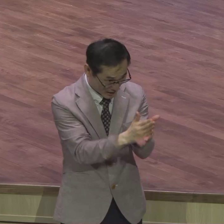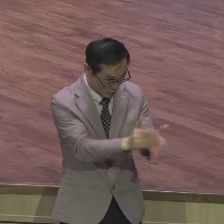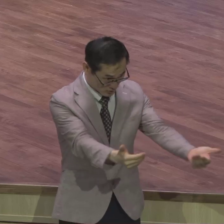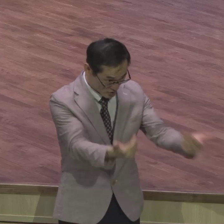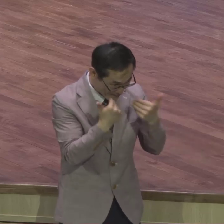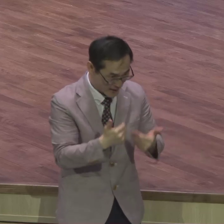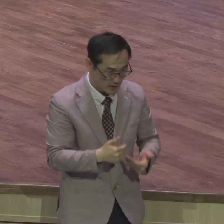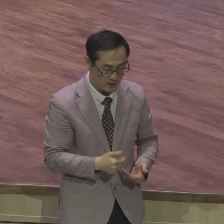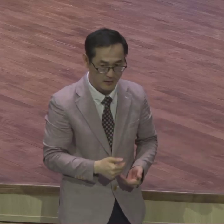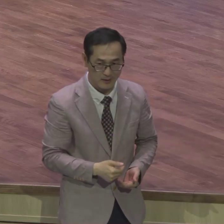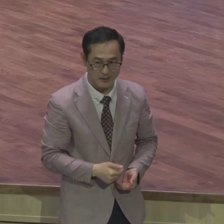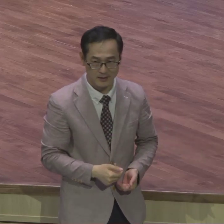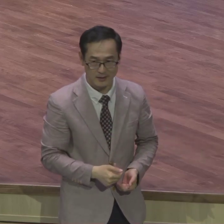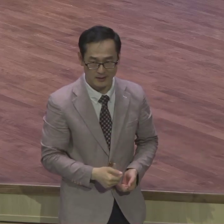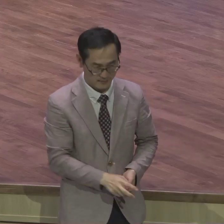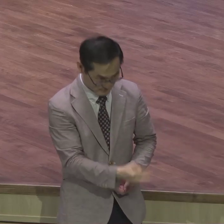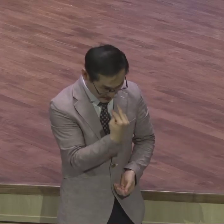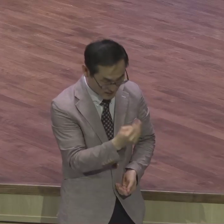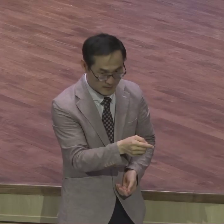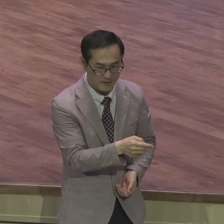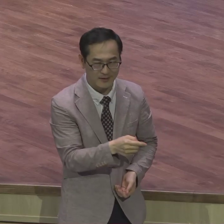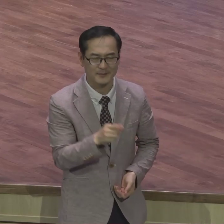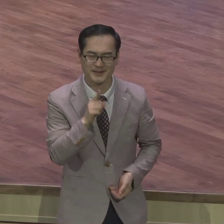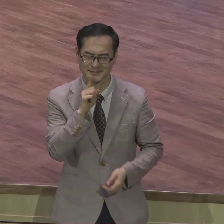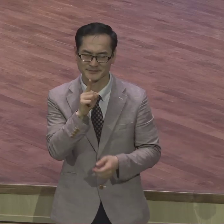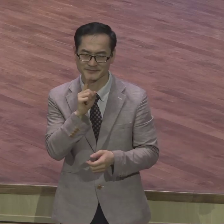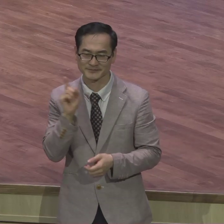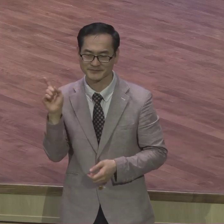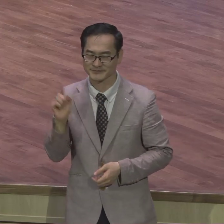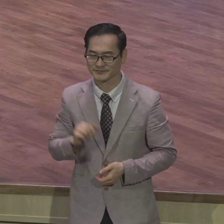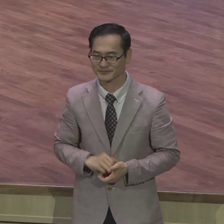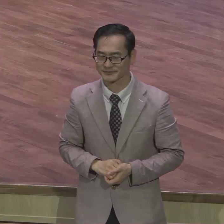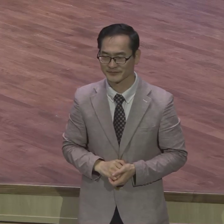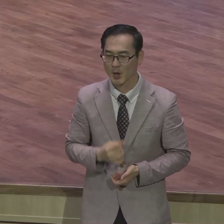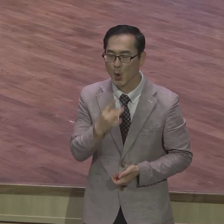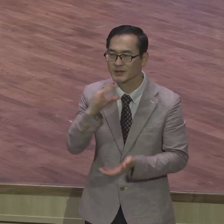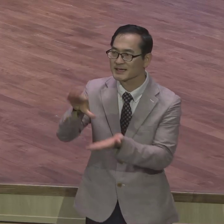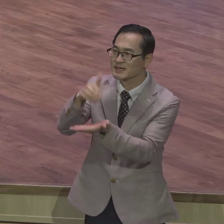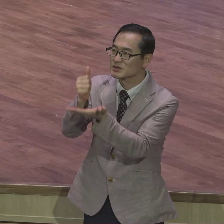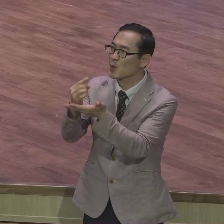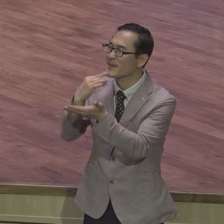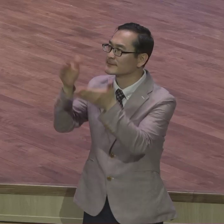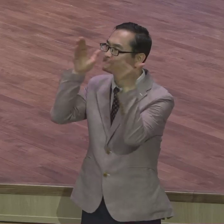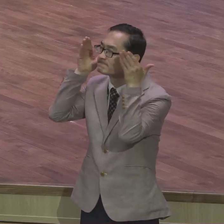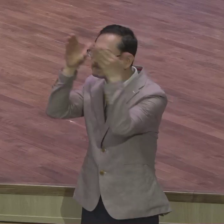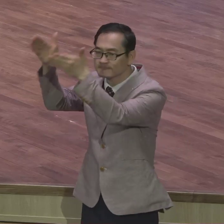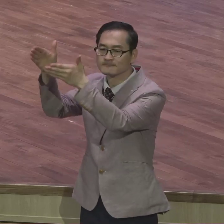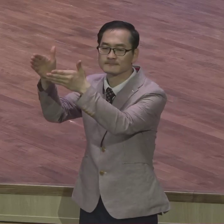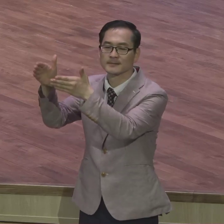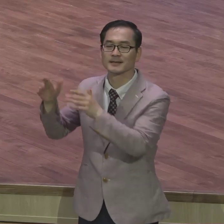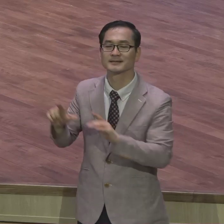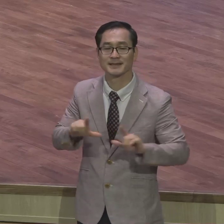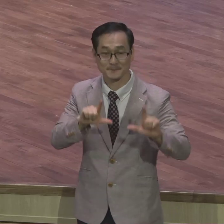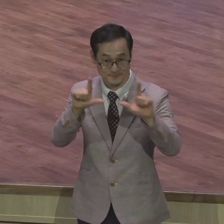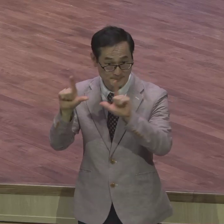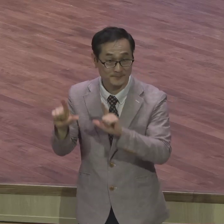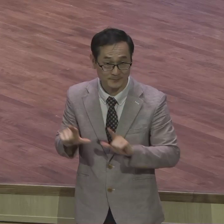말씀이 오직 그리스만 바라보는 삶을 살아라 우리